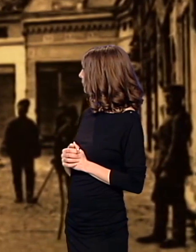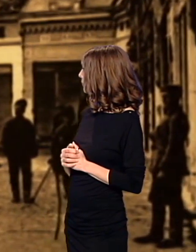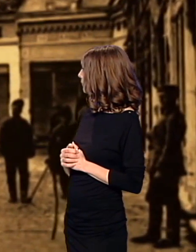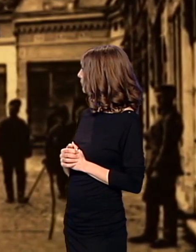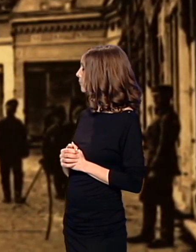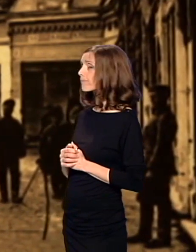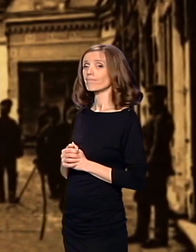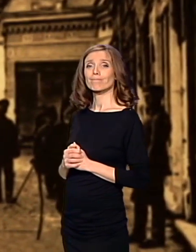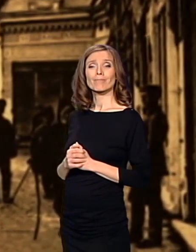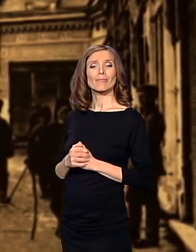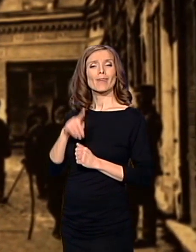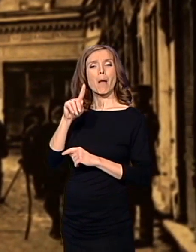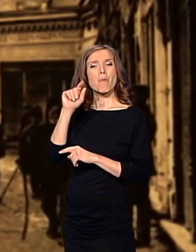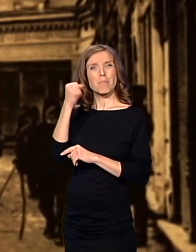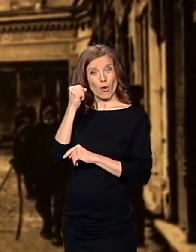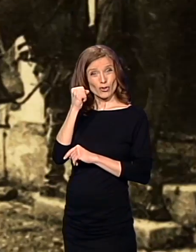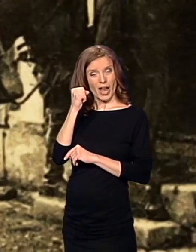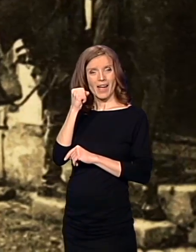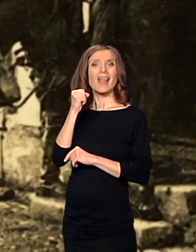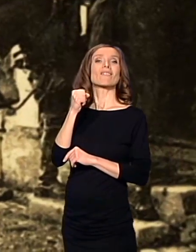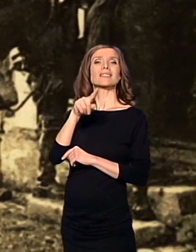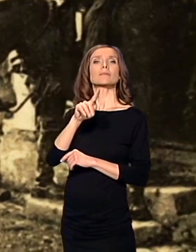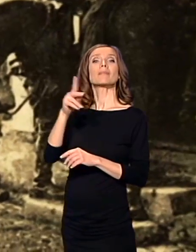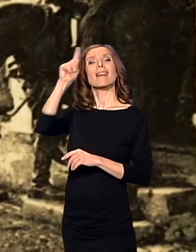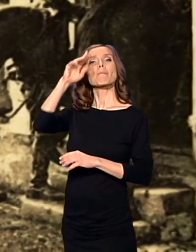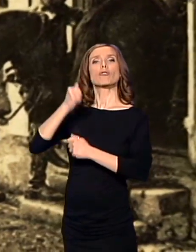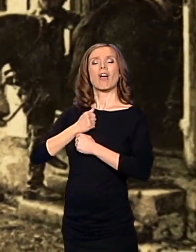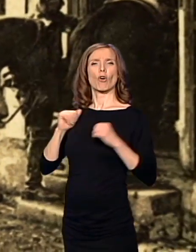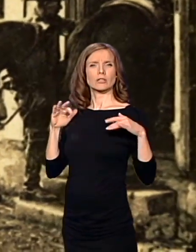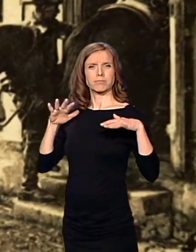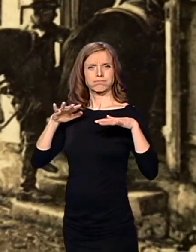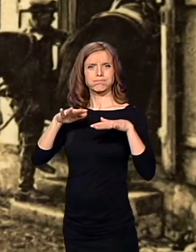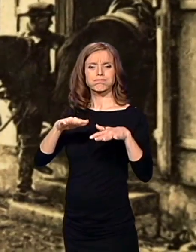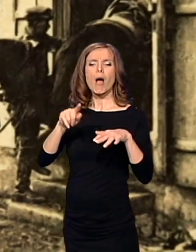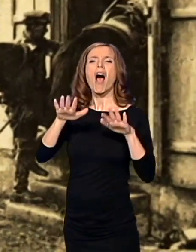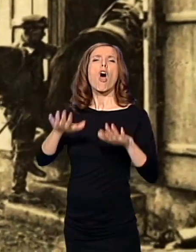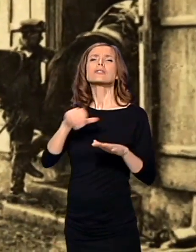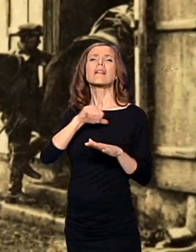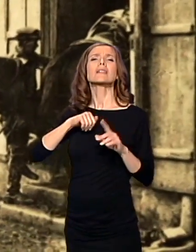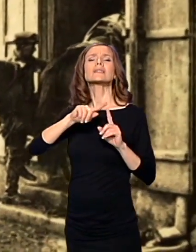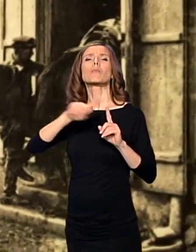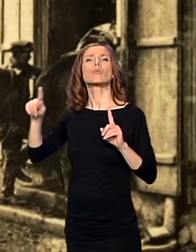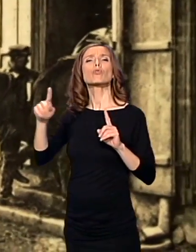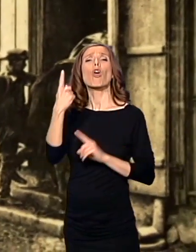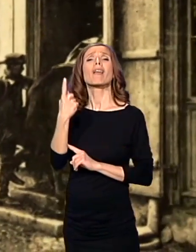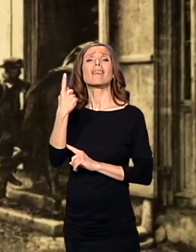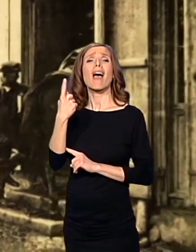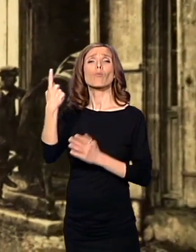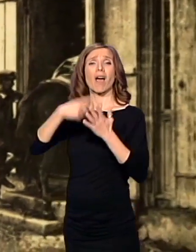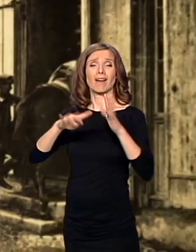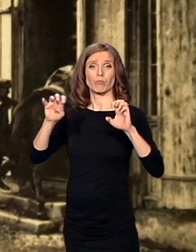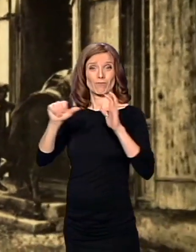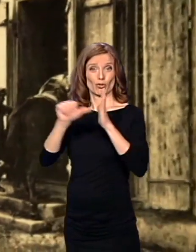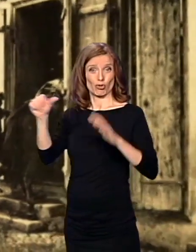U Požarevac u međuvremenu ulaze nemačke jedinice, ali one se zadržavaju samo do januara 1916.